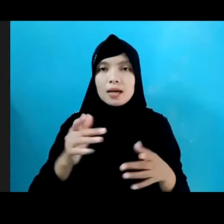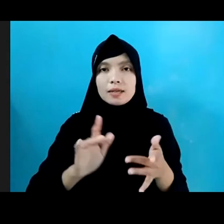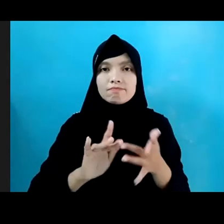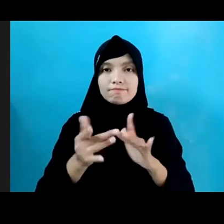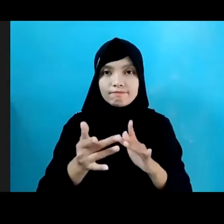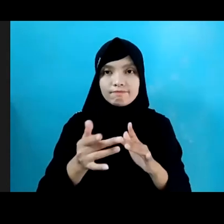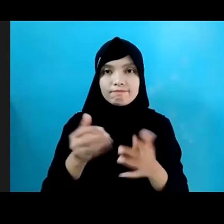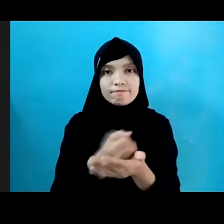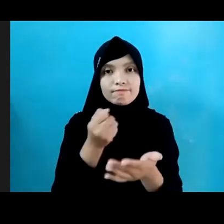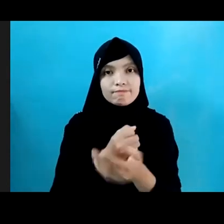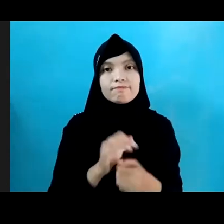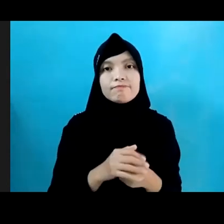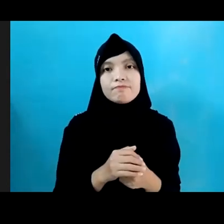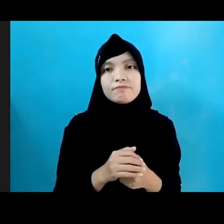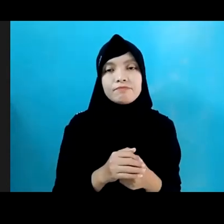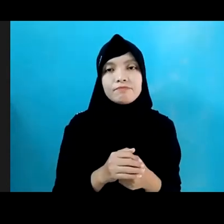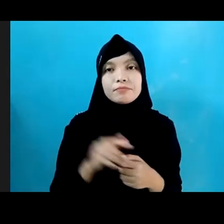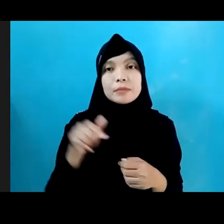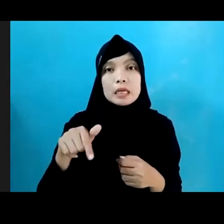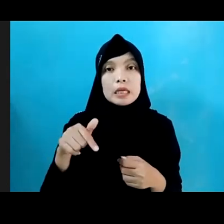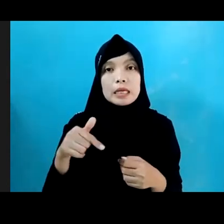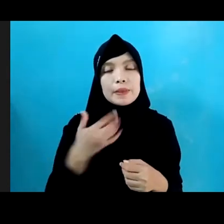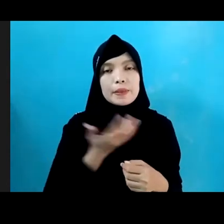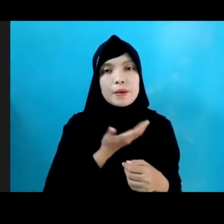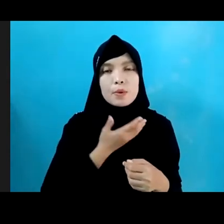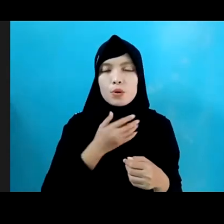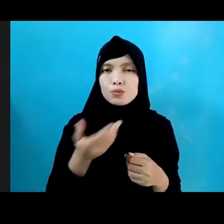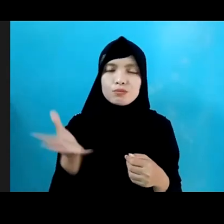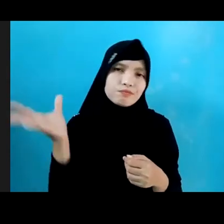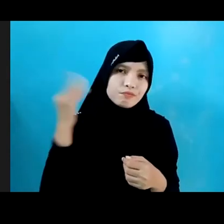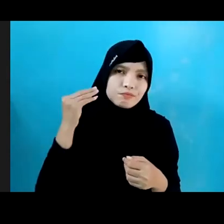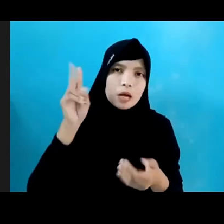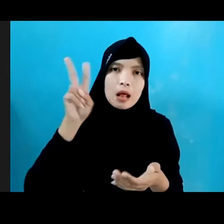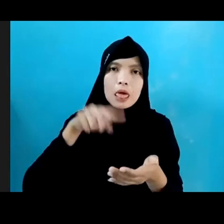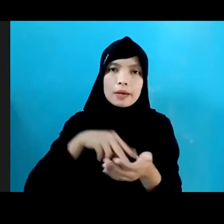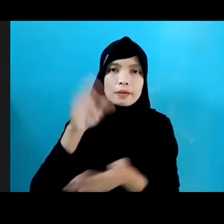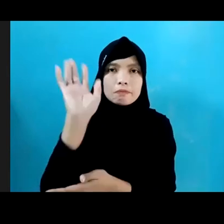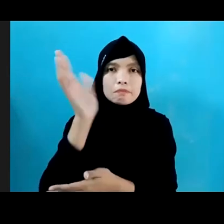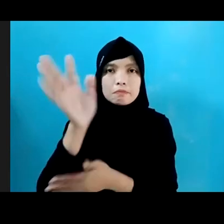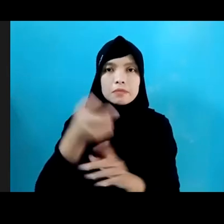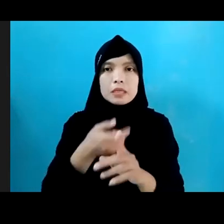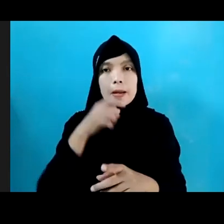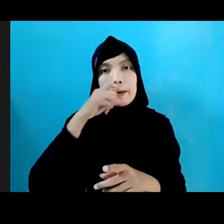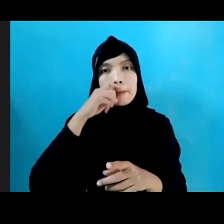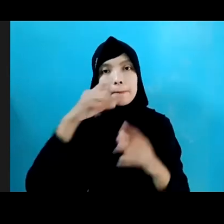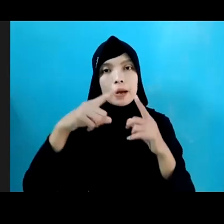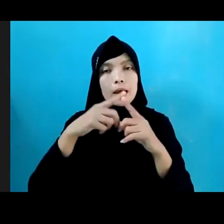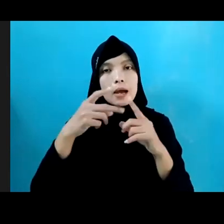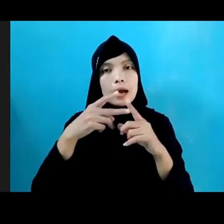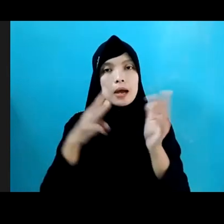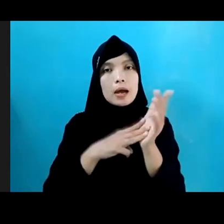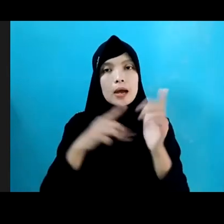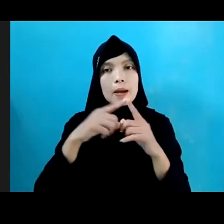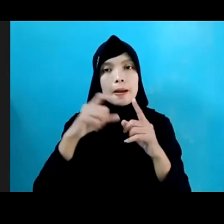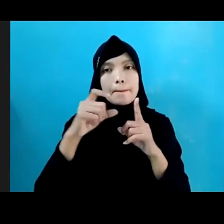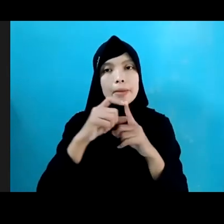anak-anak. Nah, kali ini kita juga ingin menyimak lagi paparan dari Bapak Ahmad Sofyan, Koordinator Nasional EGPAT